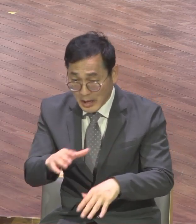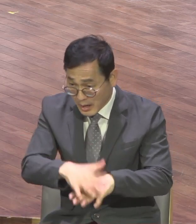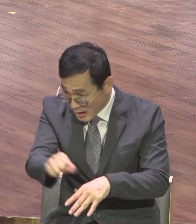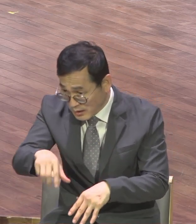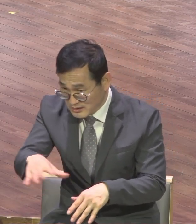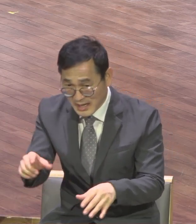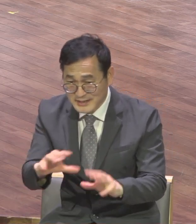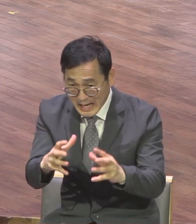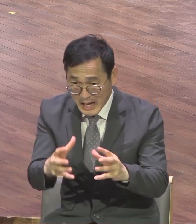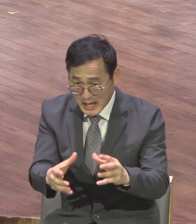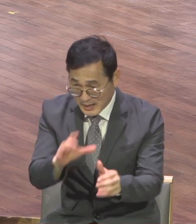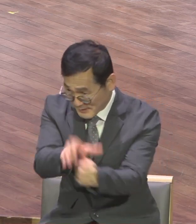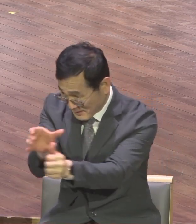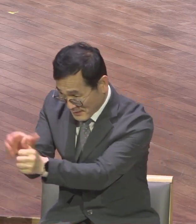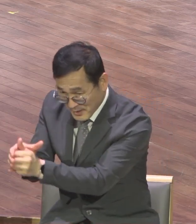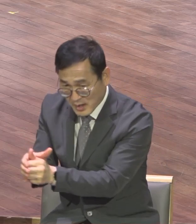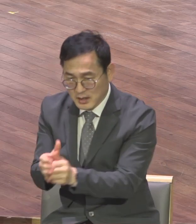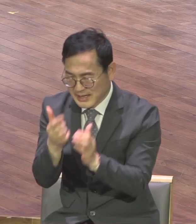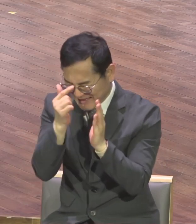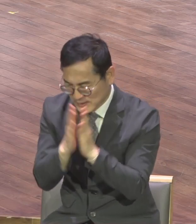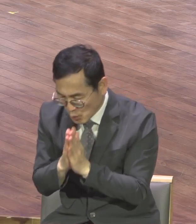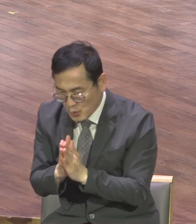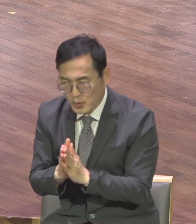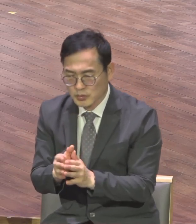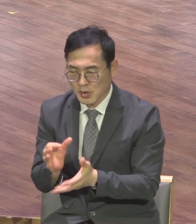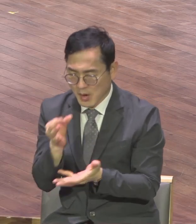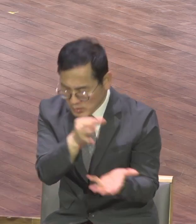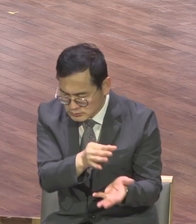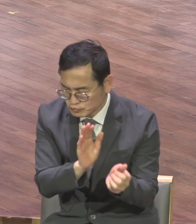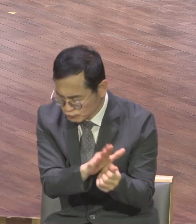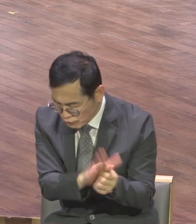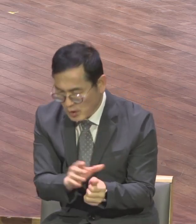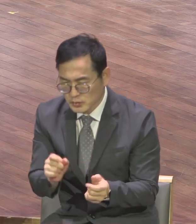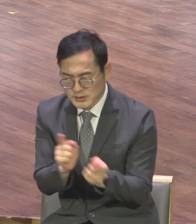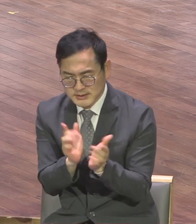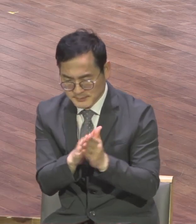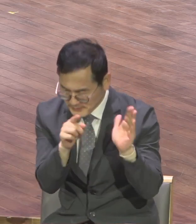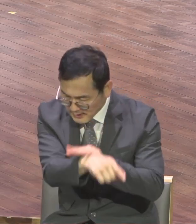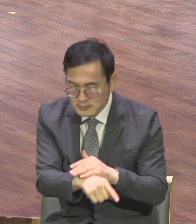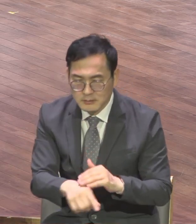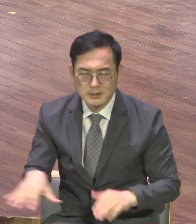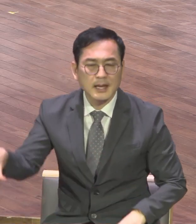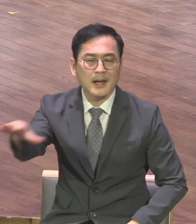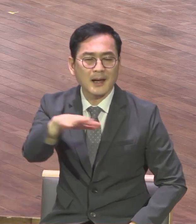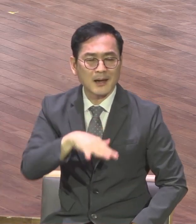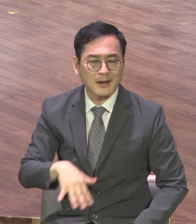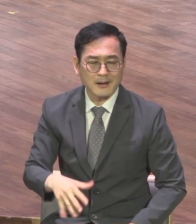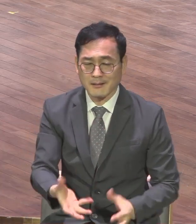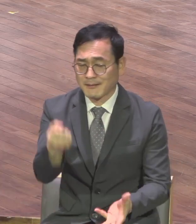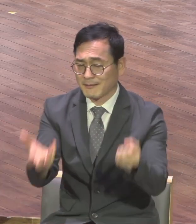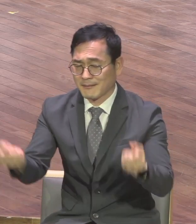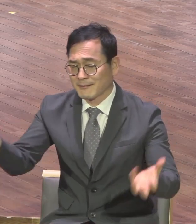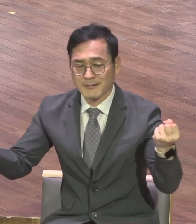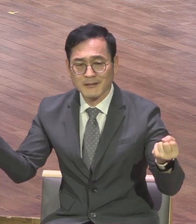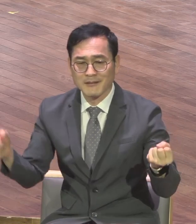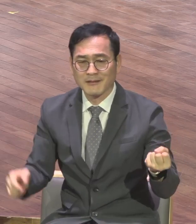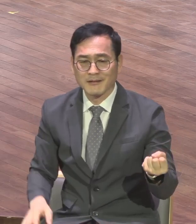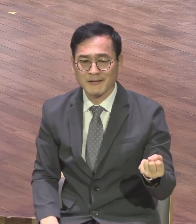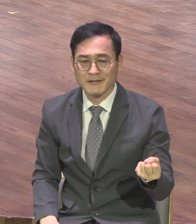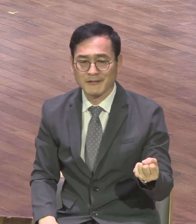하나님 보시고 얼마나 기뻐하시겠어요 중지자들 보면 나도 처음 들어보는 이름들이 많아 그걸 자꾸 기도해